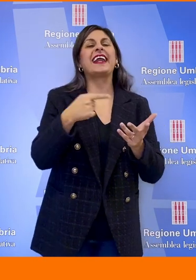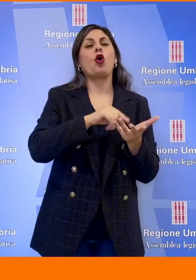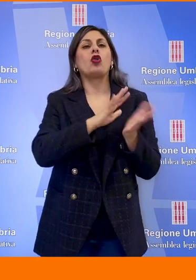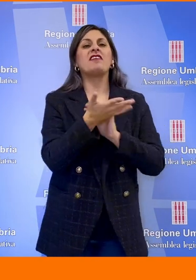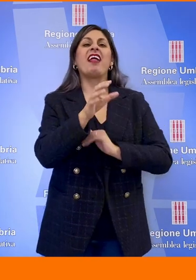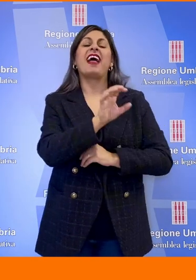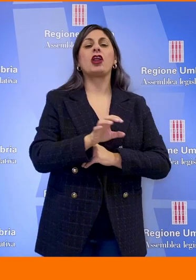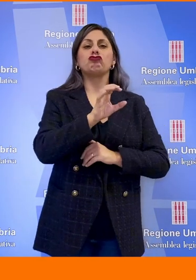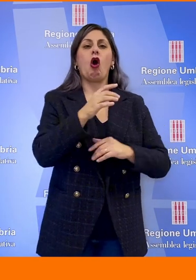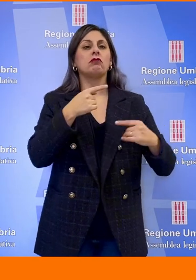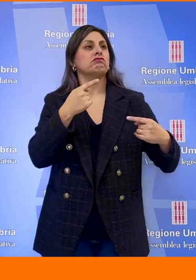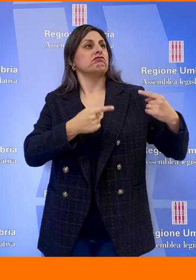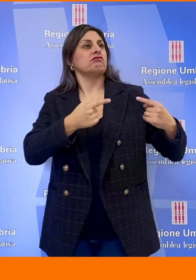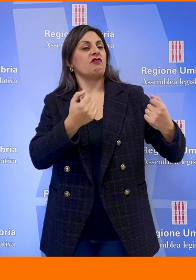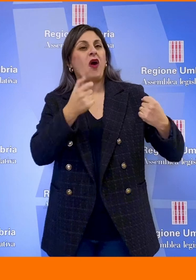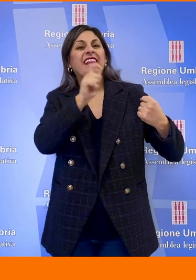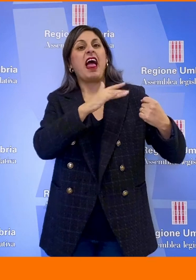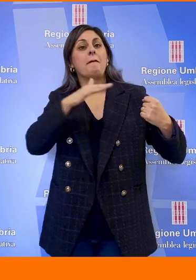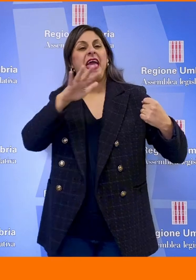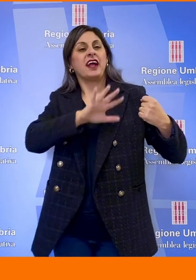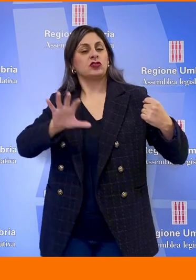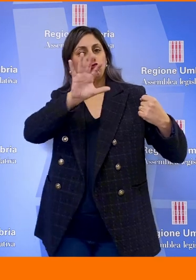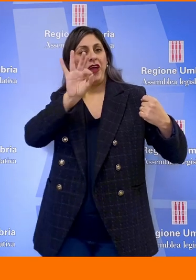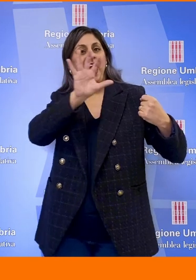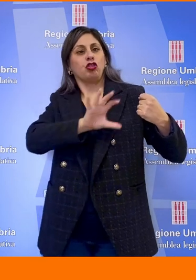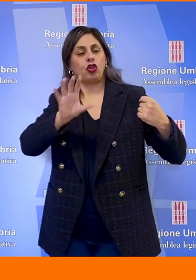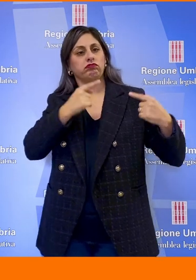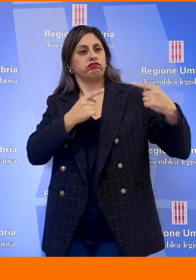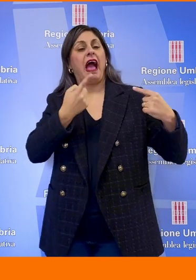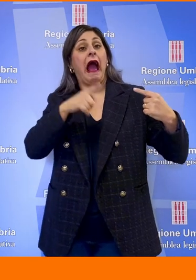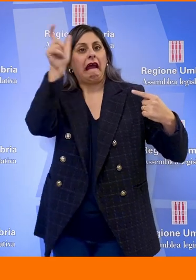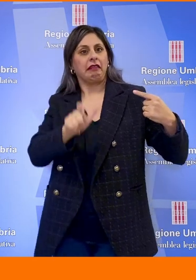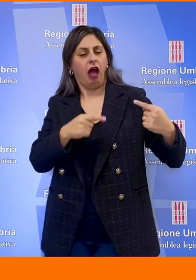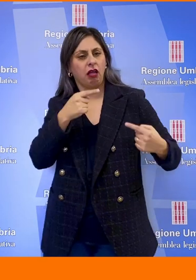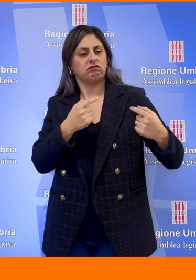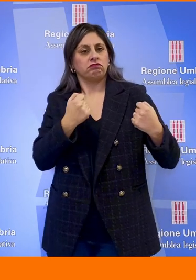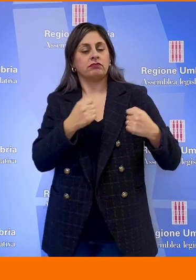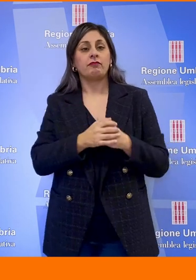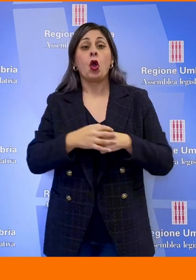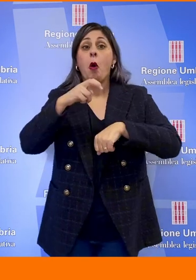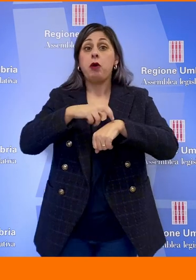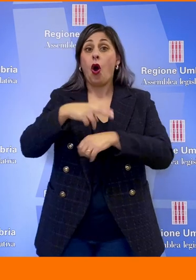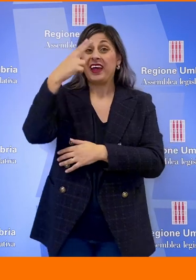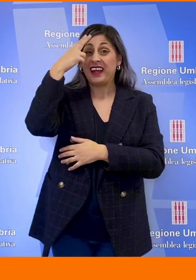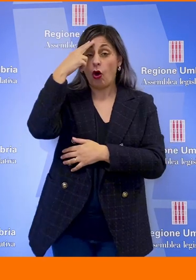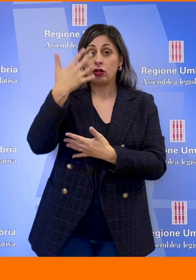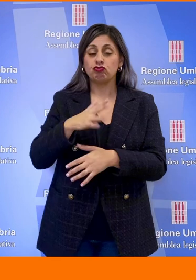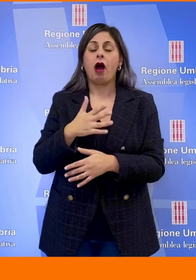competitiva nell'Italia mediana e anche in Italia. Tommaso Bori ha ricordato la proposta del PD chiamata Umbria studiata per